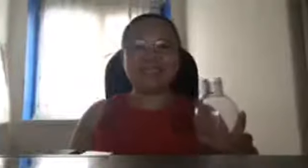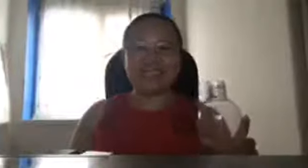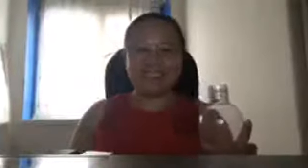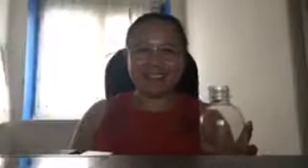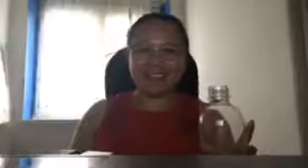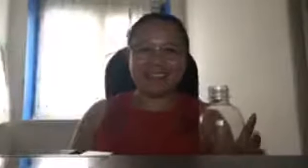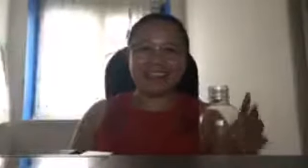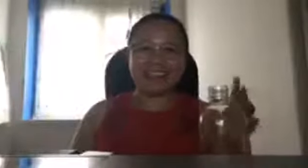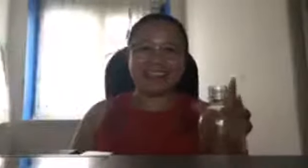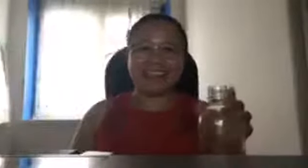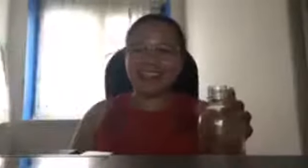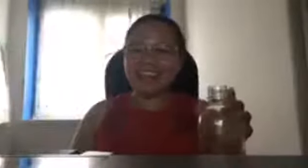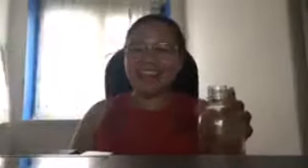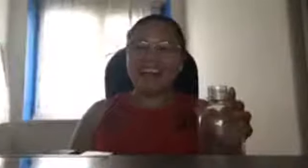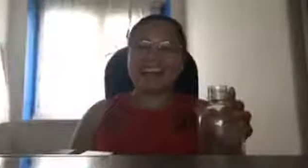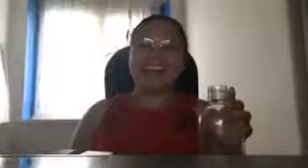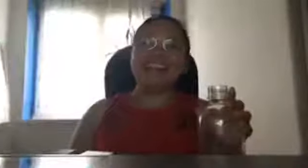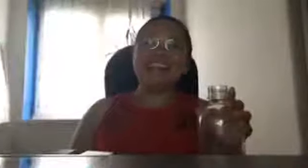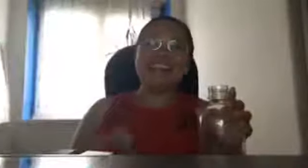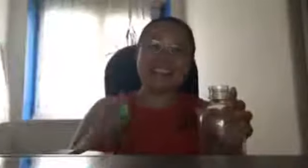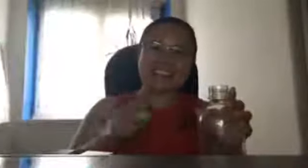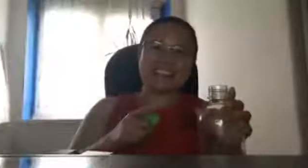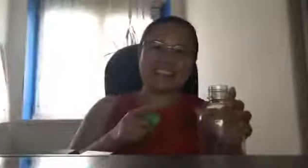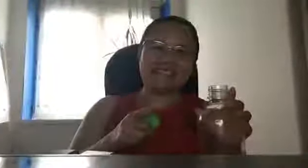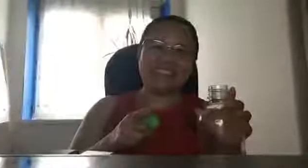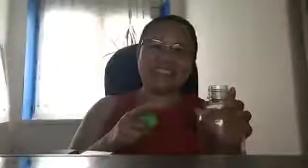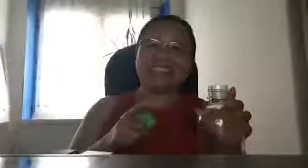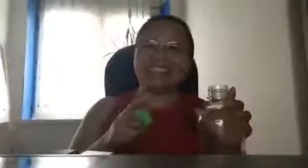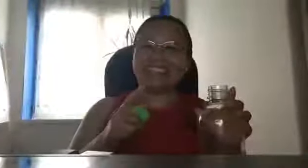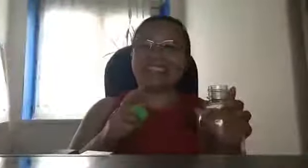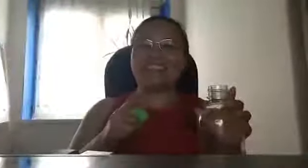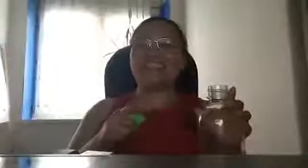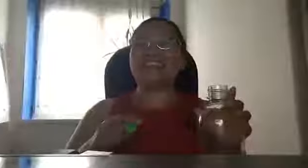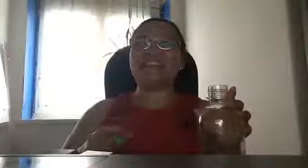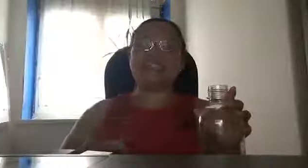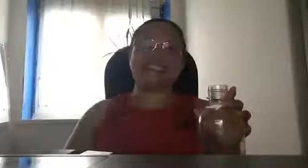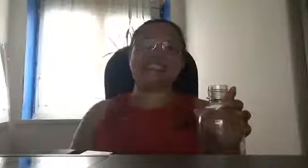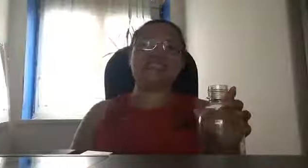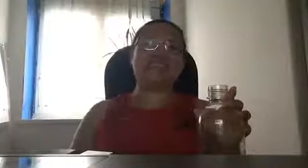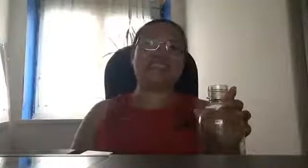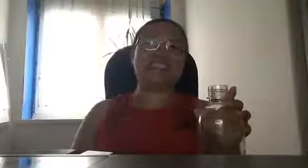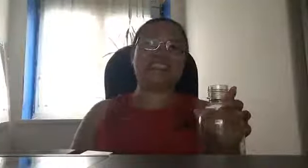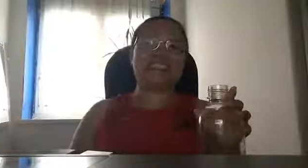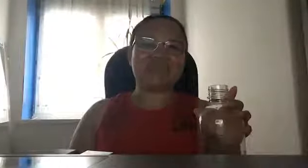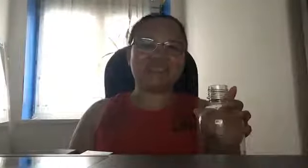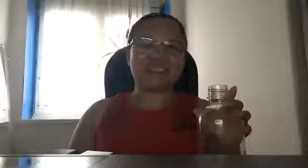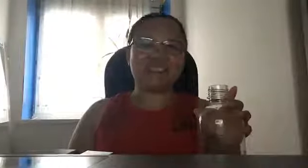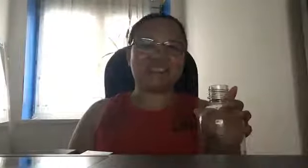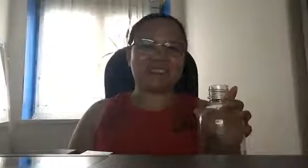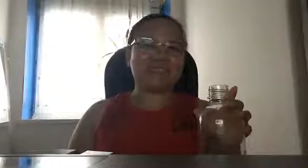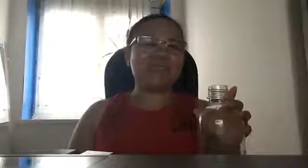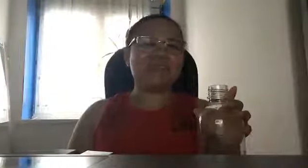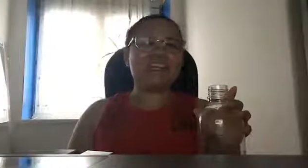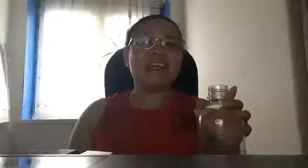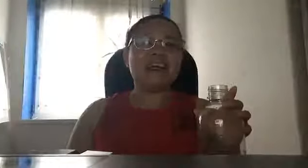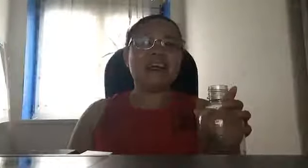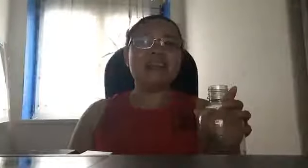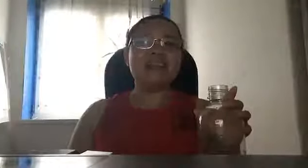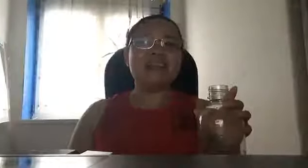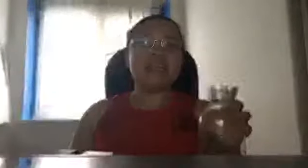living not sacrifice kasi ayaw ko naman maging sacrificio ako I'm the